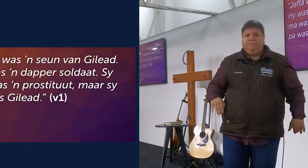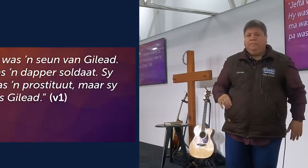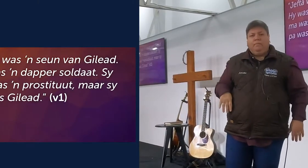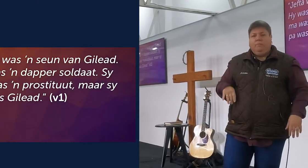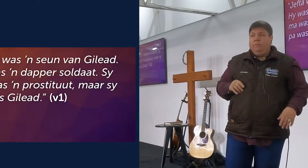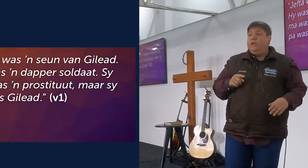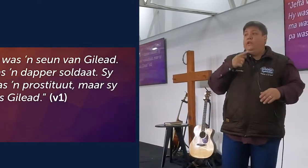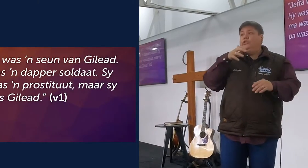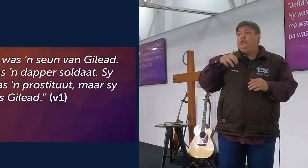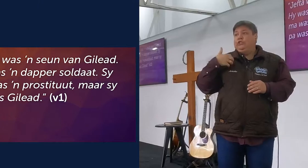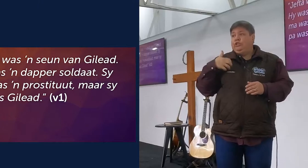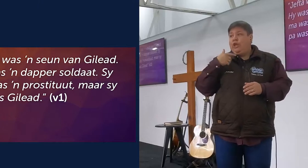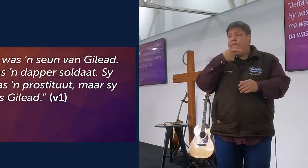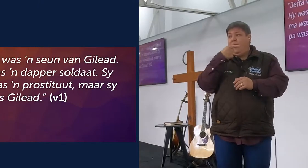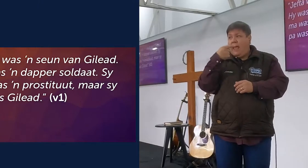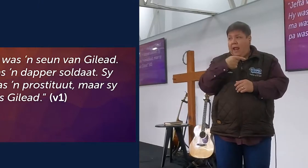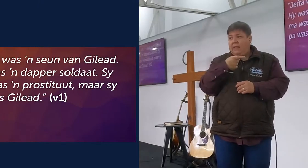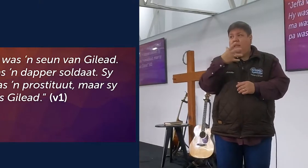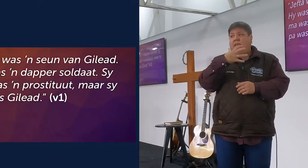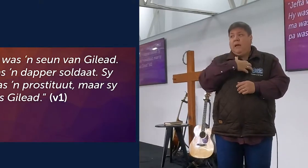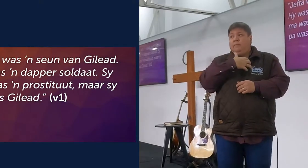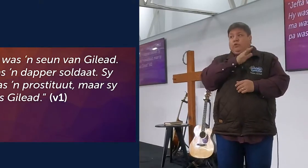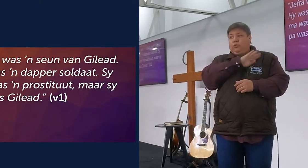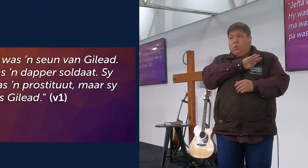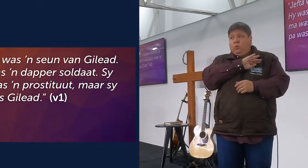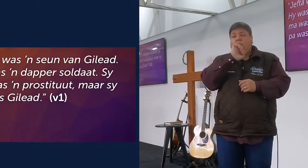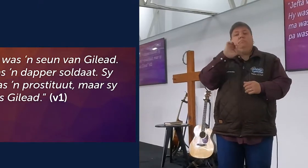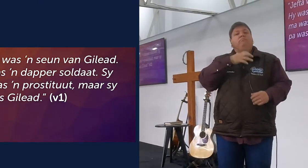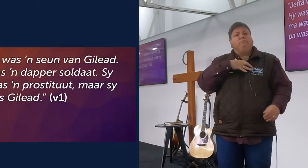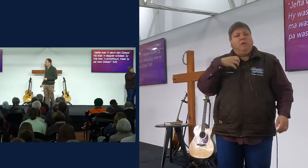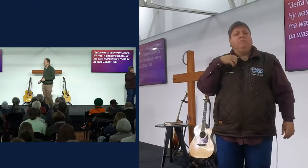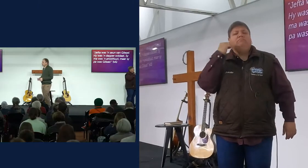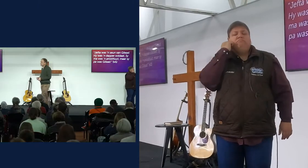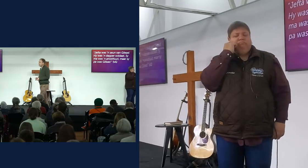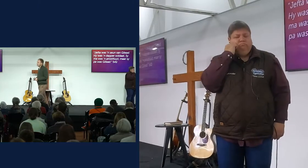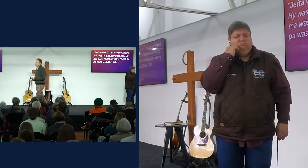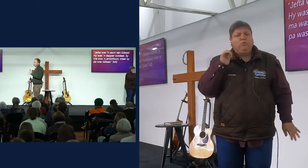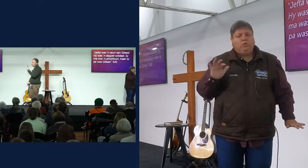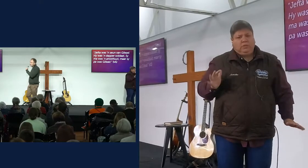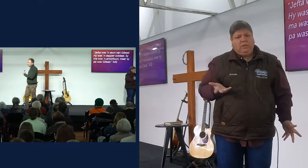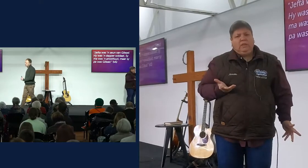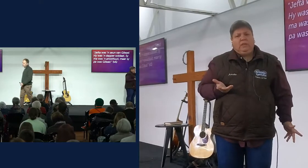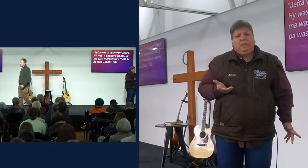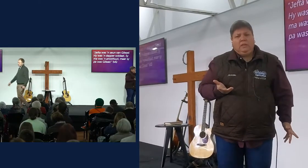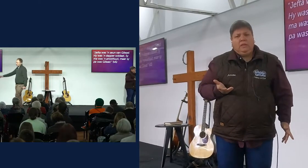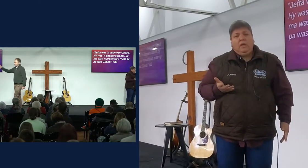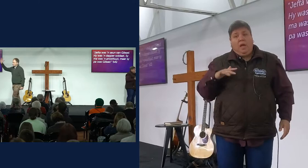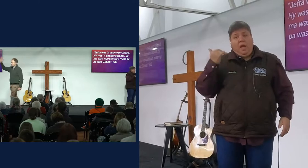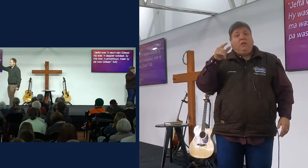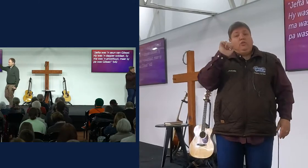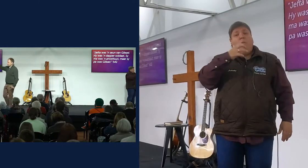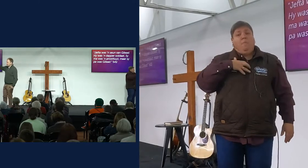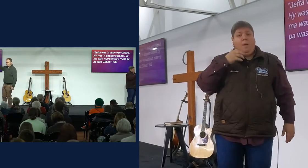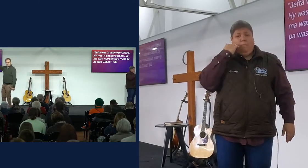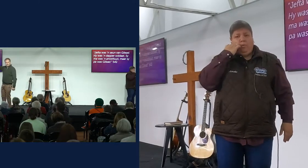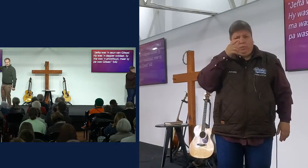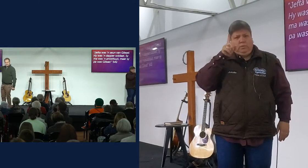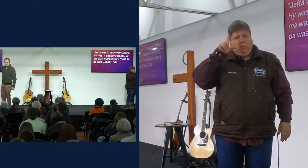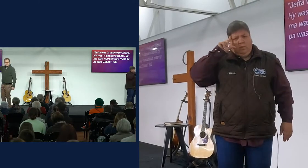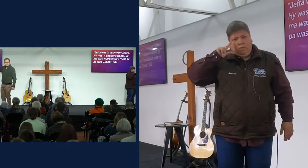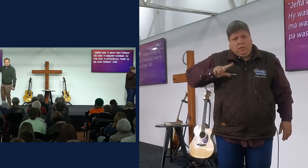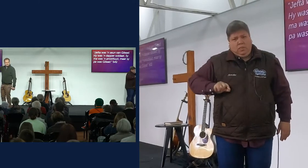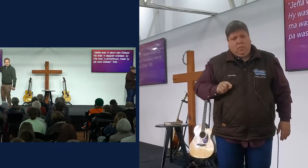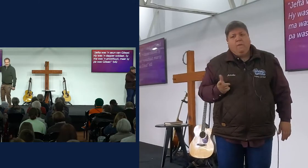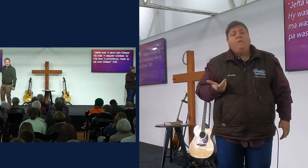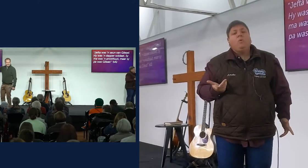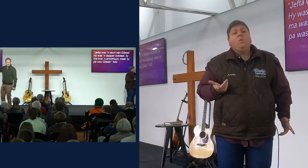sien van Gilead, hy was een dapper soldaat, maar sy ma was een prostitiet, en ek dink, wie van jy zou dink, dit zou jou bykie terughou, as jy gewet het jou maas een prostitiet, ek van jou gauw